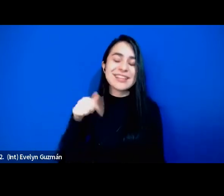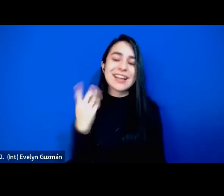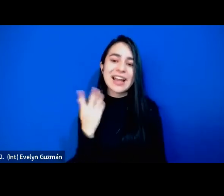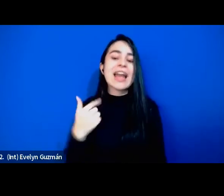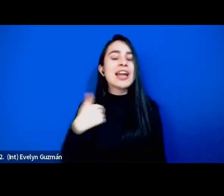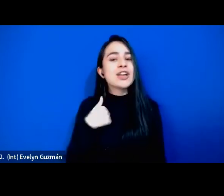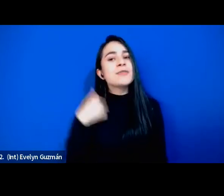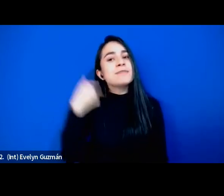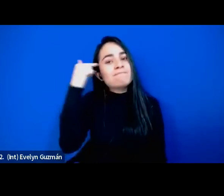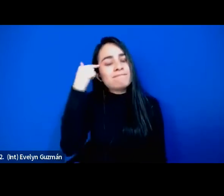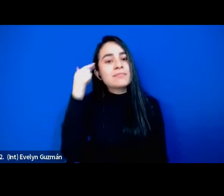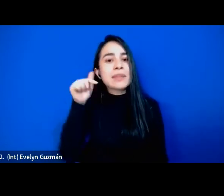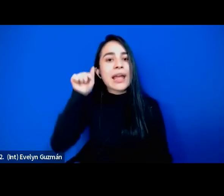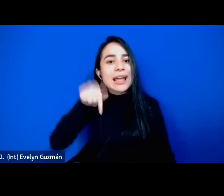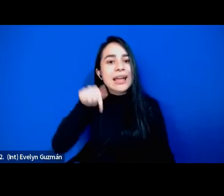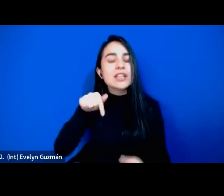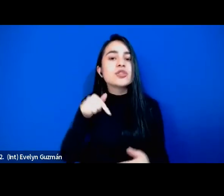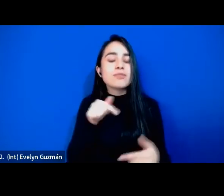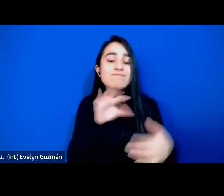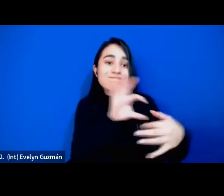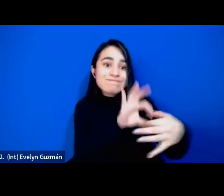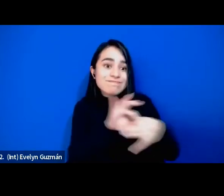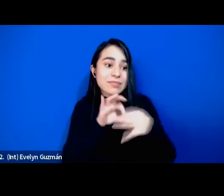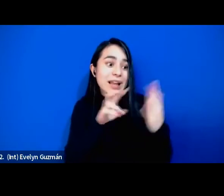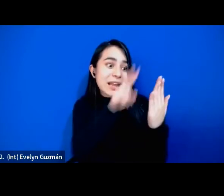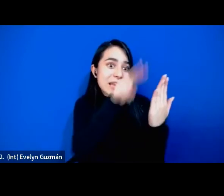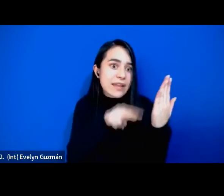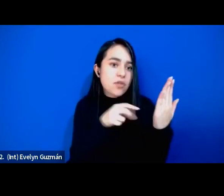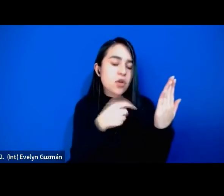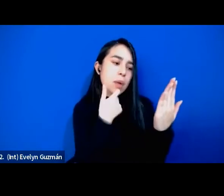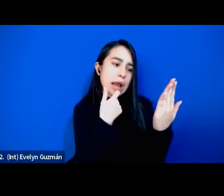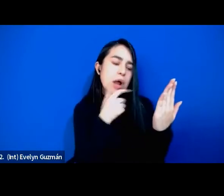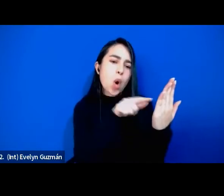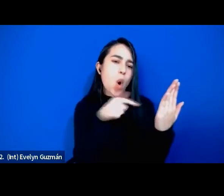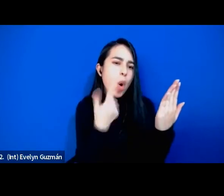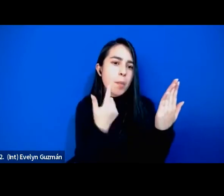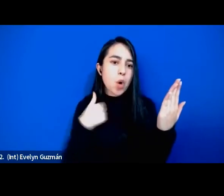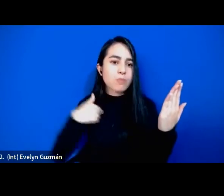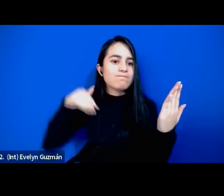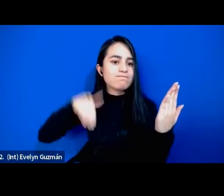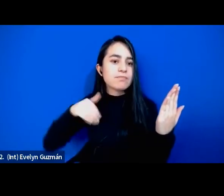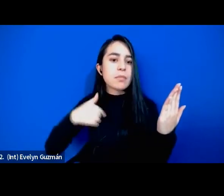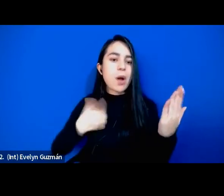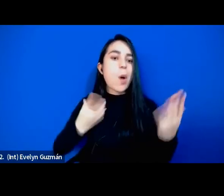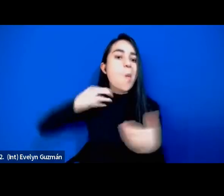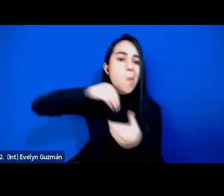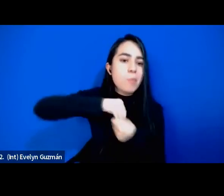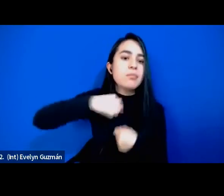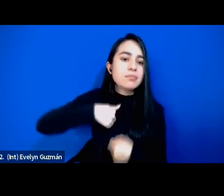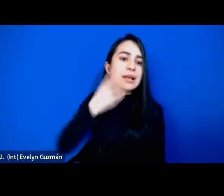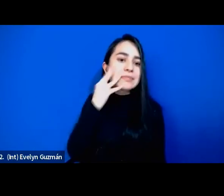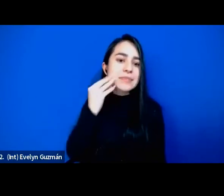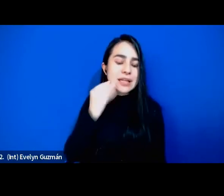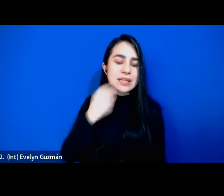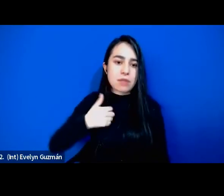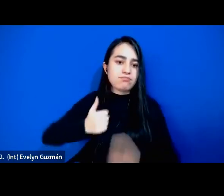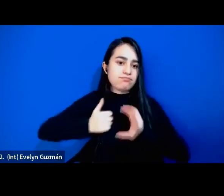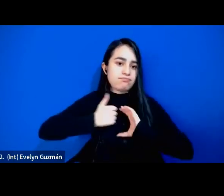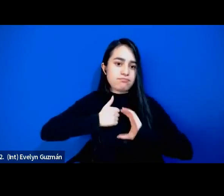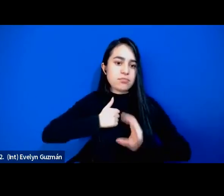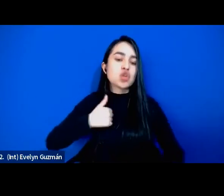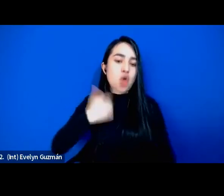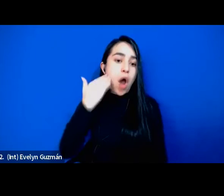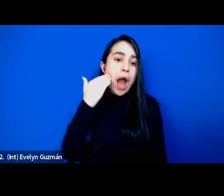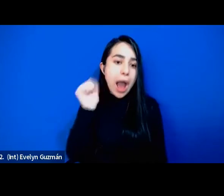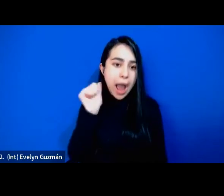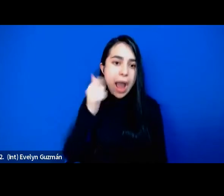pienso que esto implica este libro en mi experiencia personal como una mujer